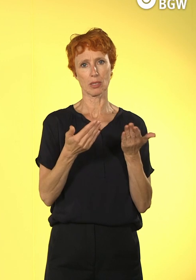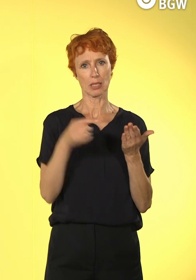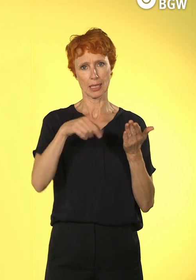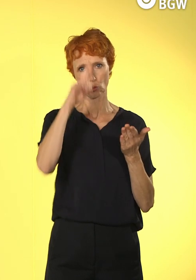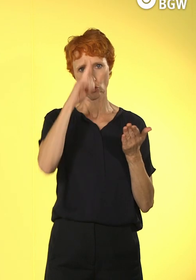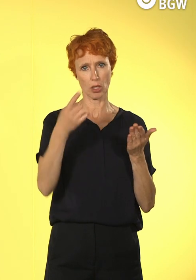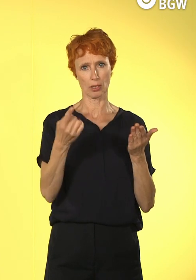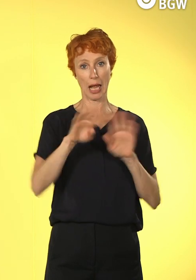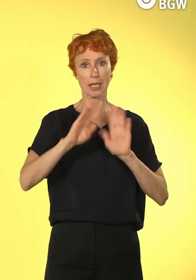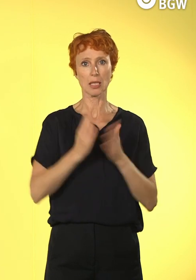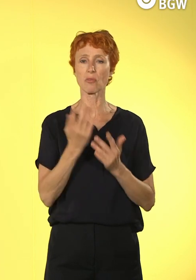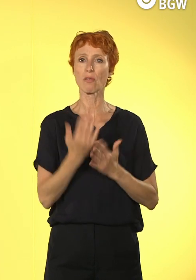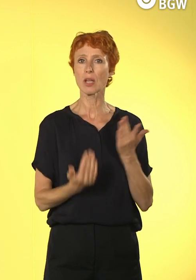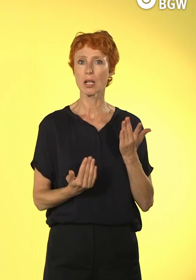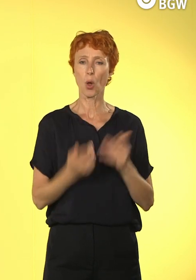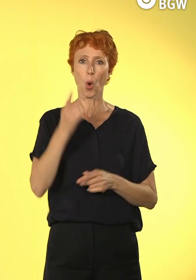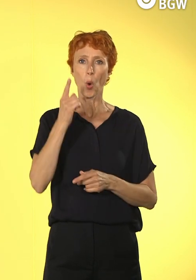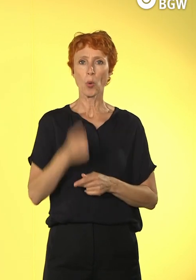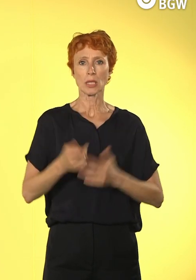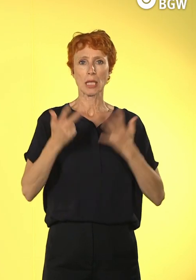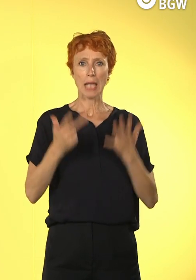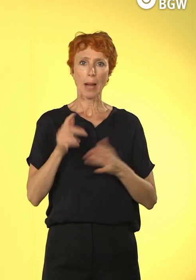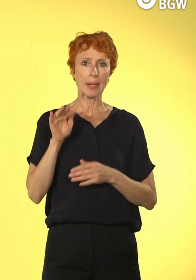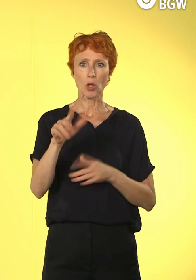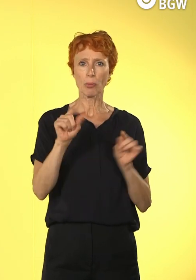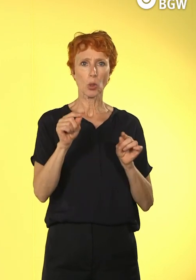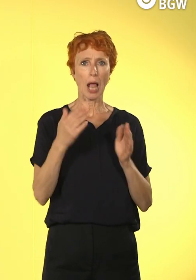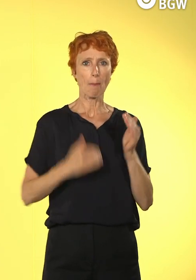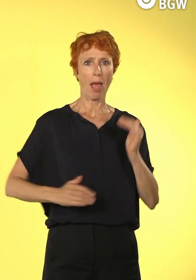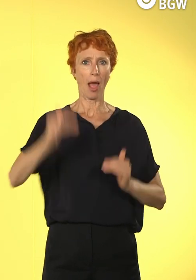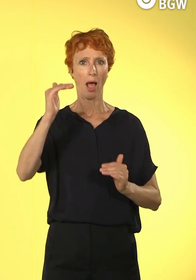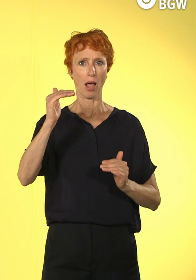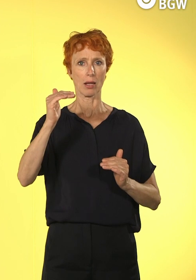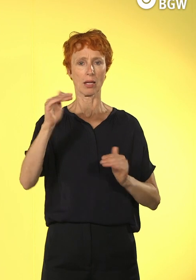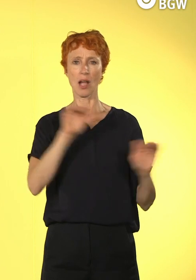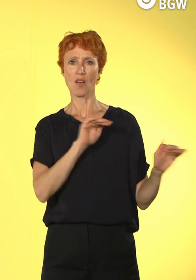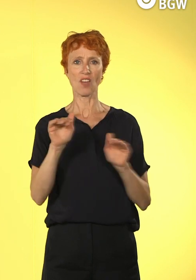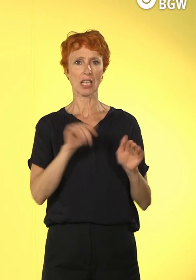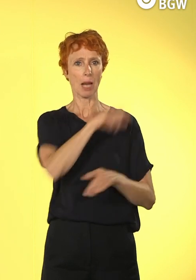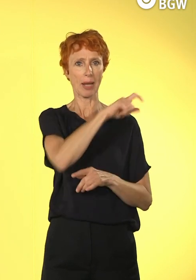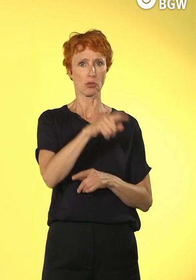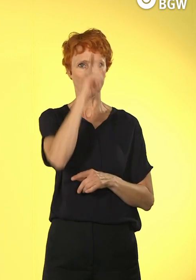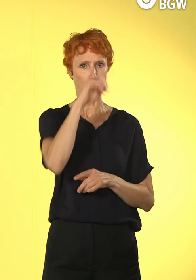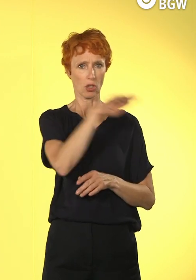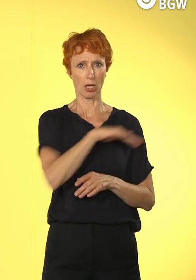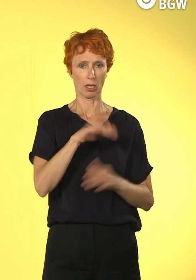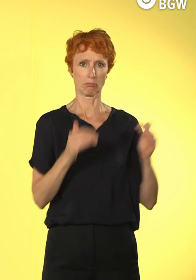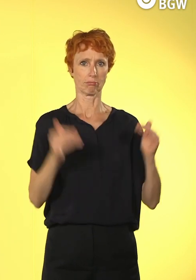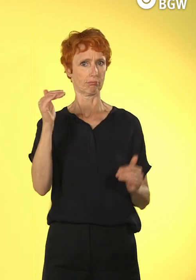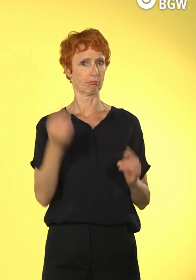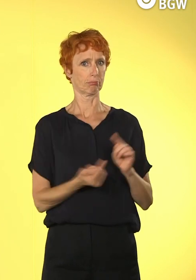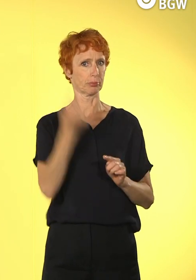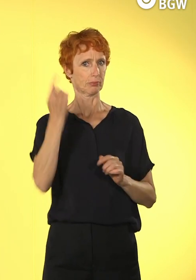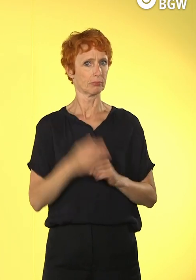einen Wert von fast 108 Millionen. Also es gibt mehr Handyverträge in Deutschland, mobile Verträge, als es eigentlich Personen gibt.